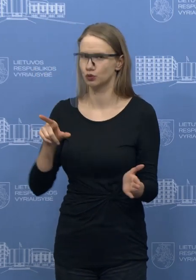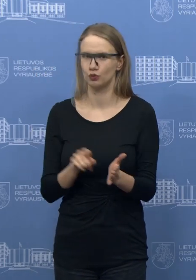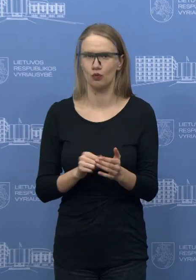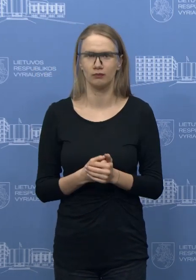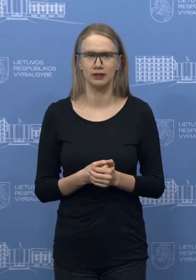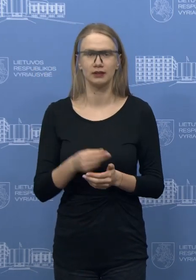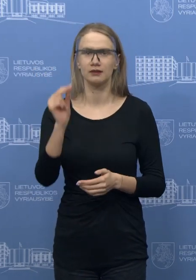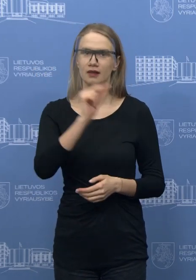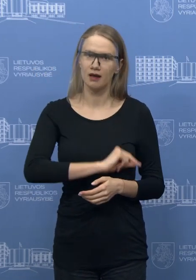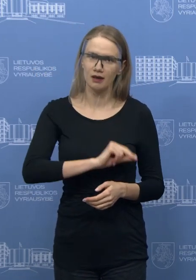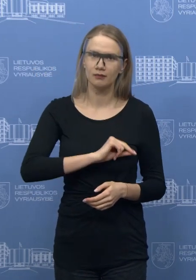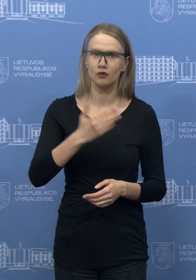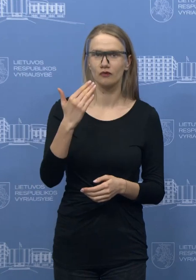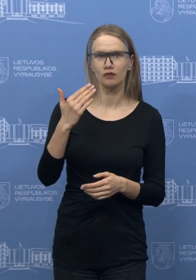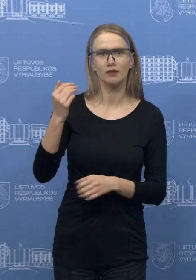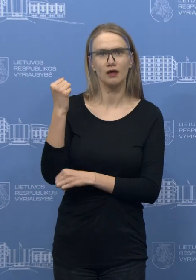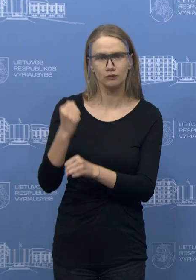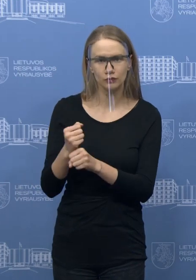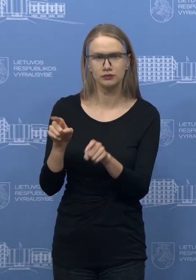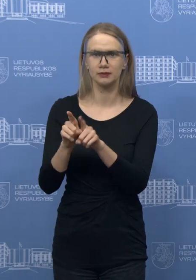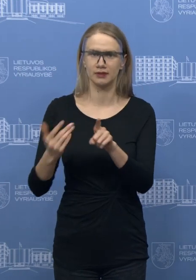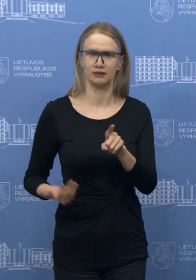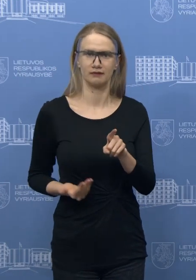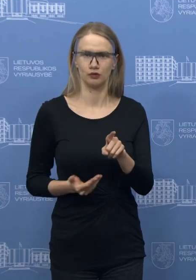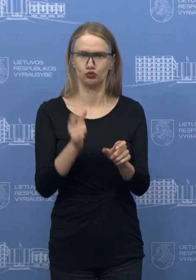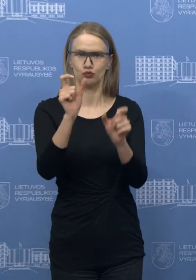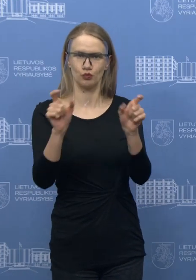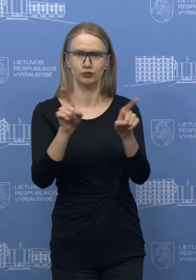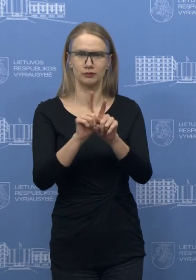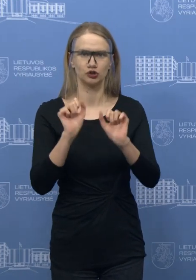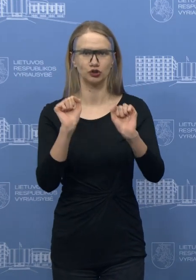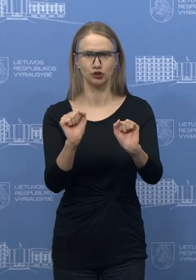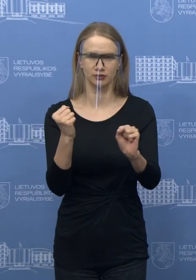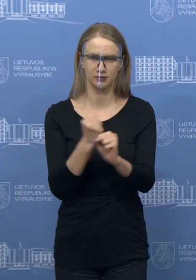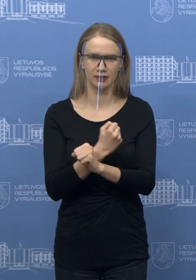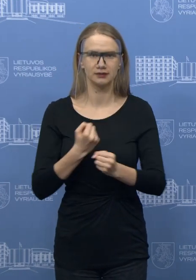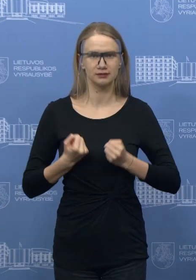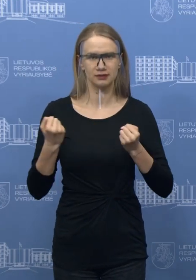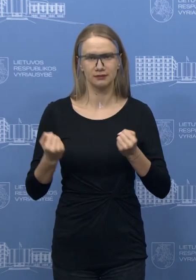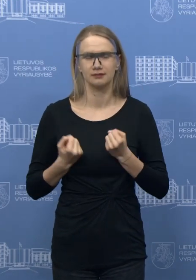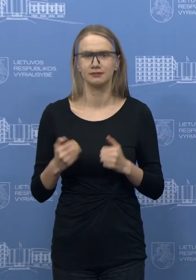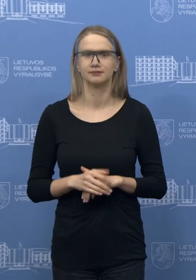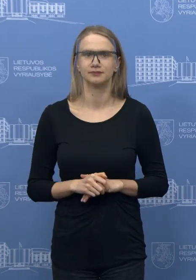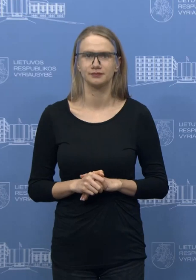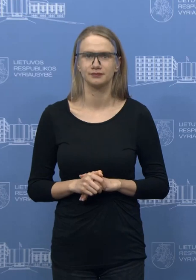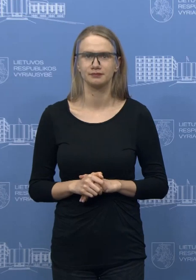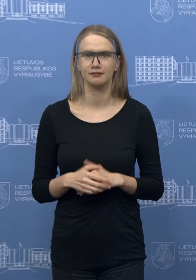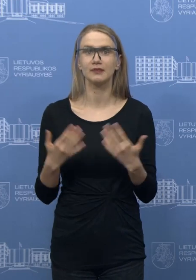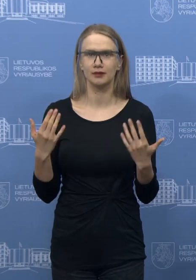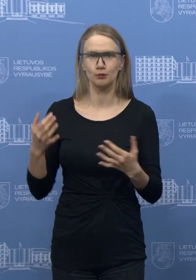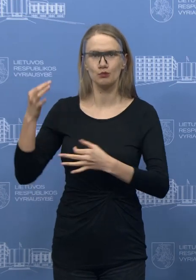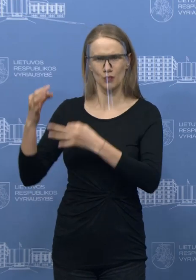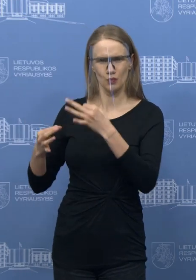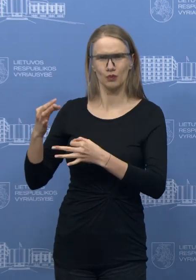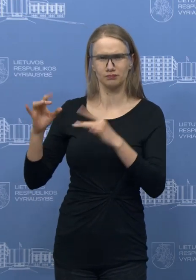pačių dirbančių, tiek ir gyventojų. Na, galbūt taip pat buvo aptarti dar